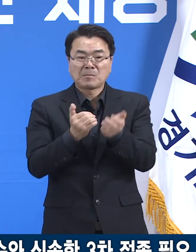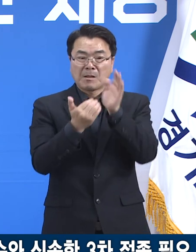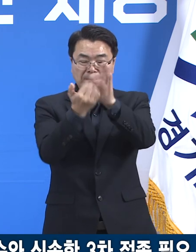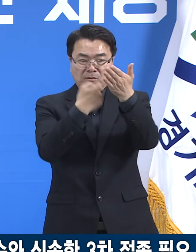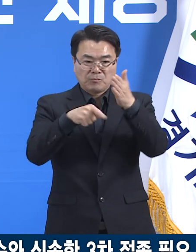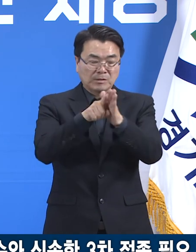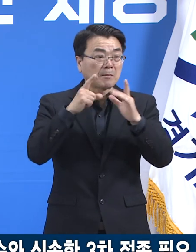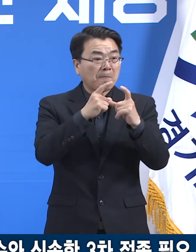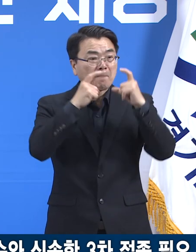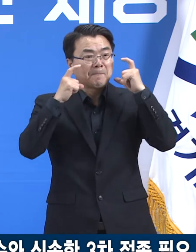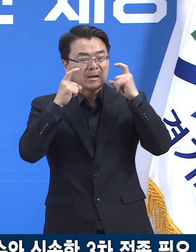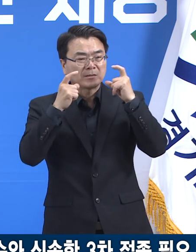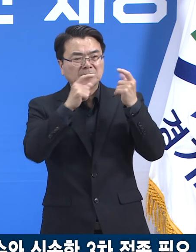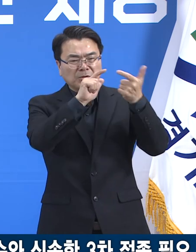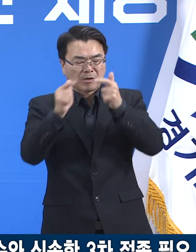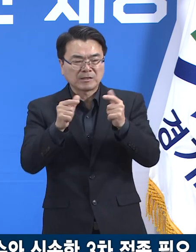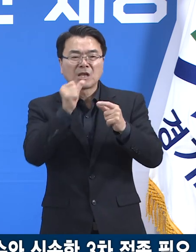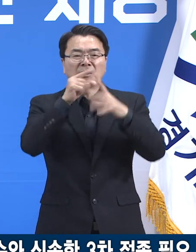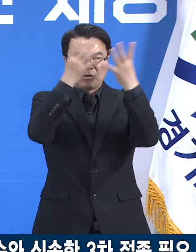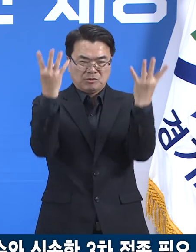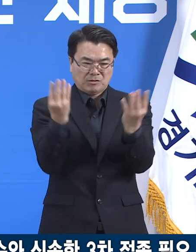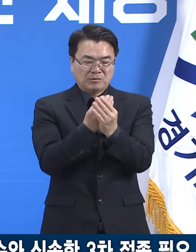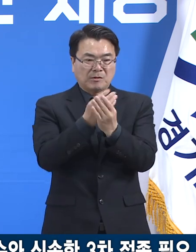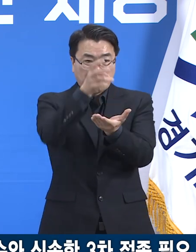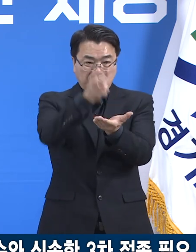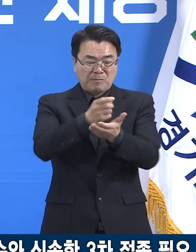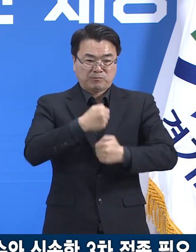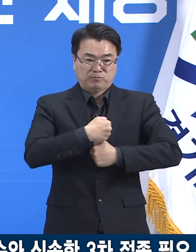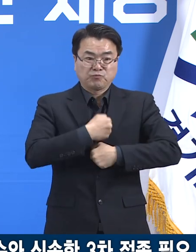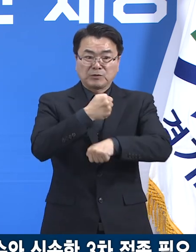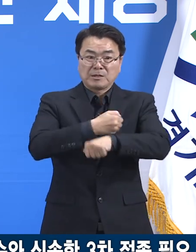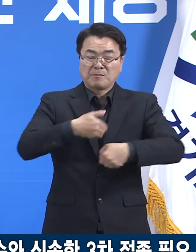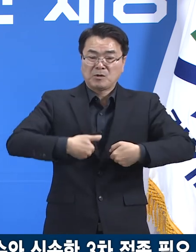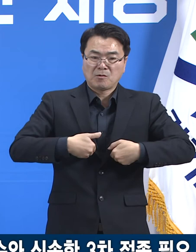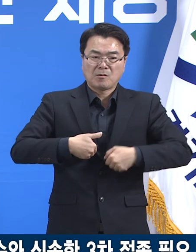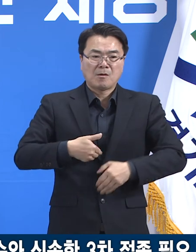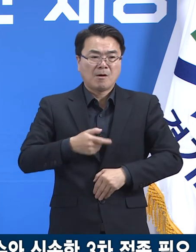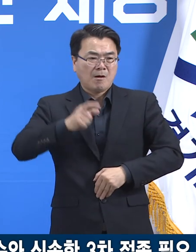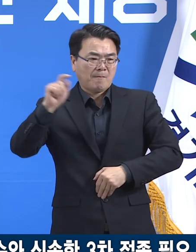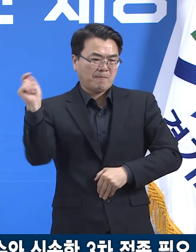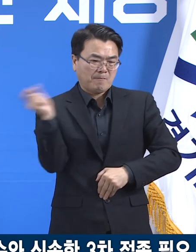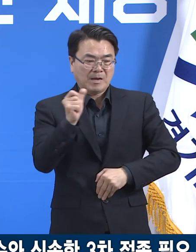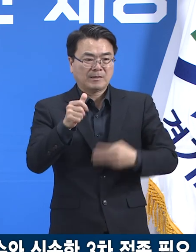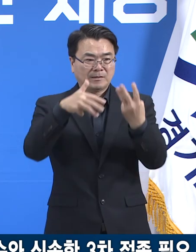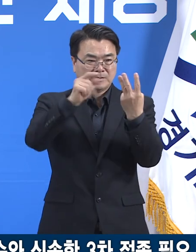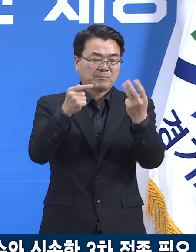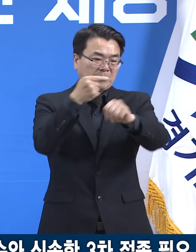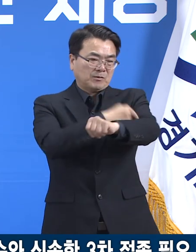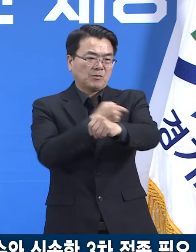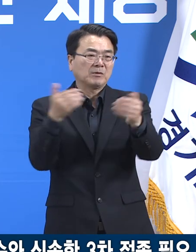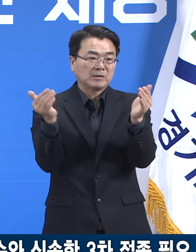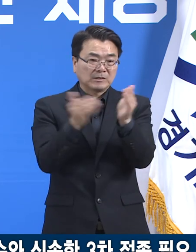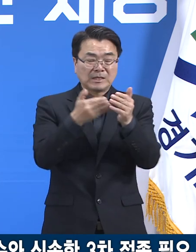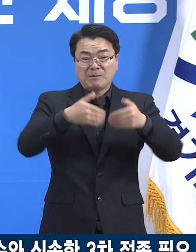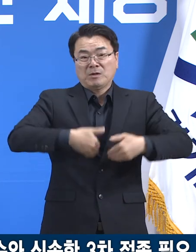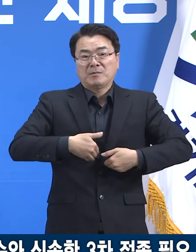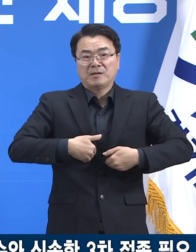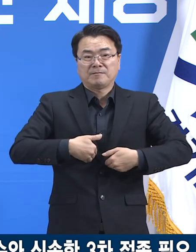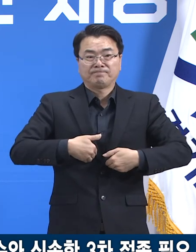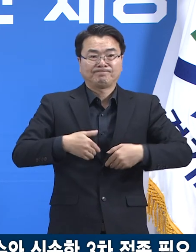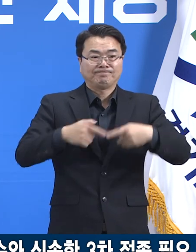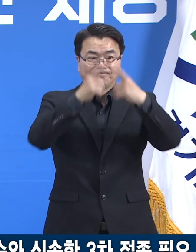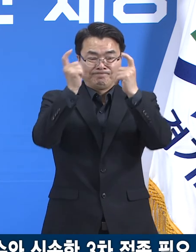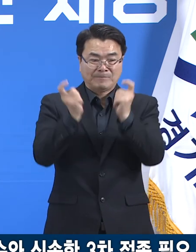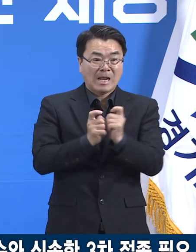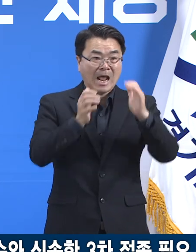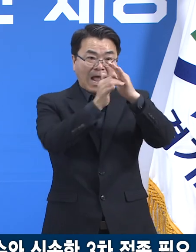마스크 착용 등 철저한 개인 방역수칙 준수와 신속한 3차 접종이 필요한 사항입니다. 개인과 가족의 건강을